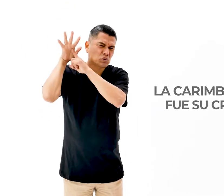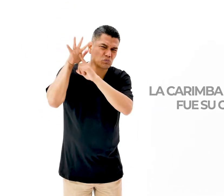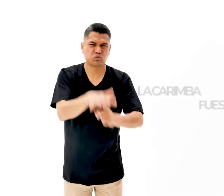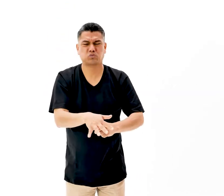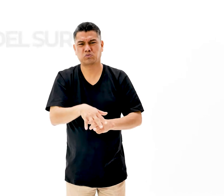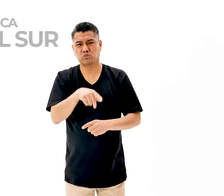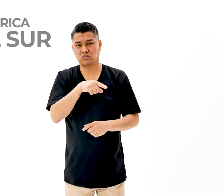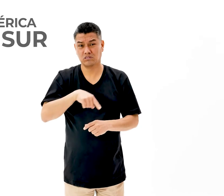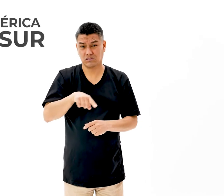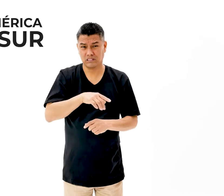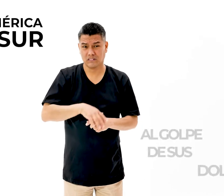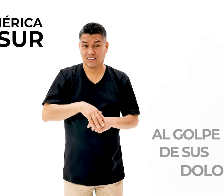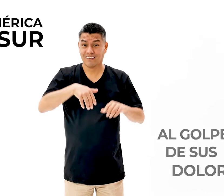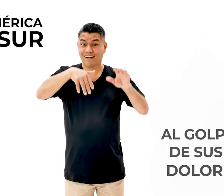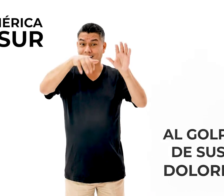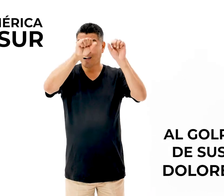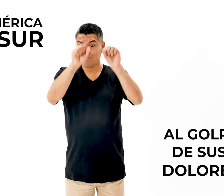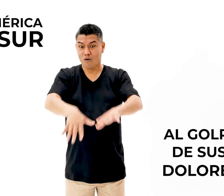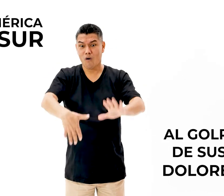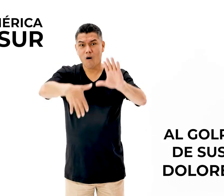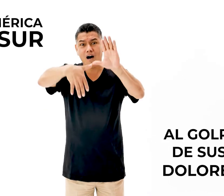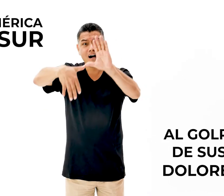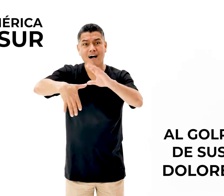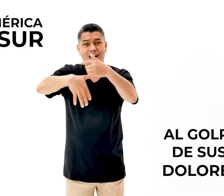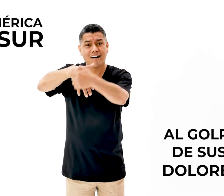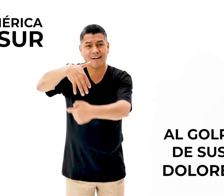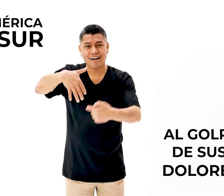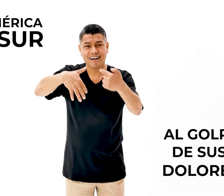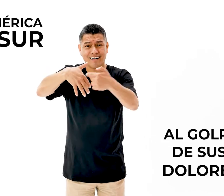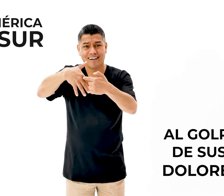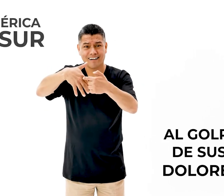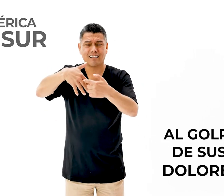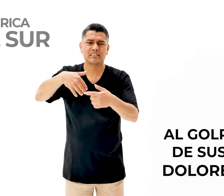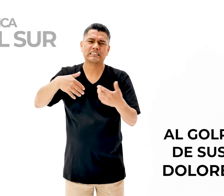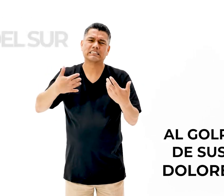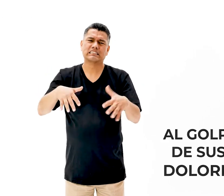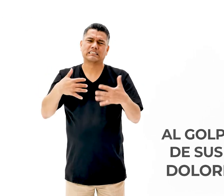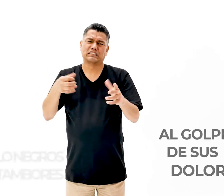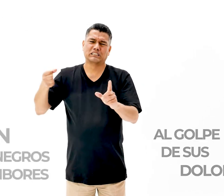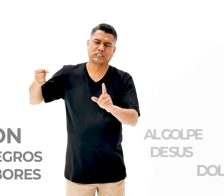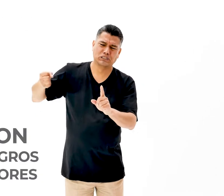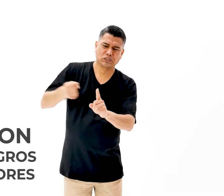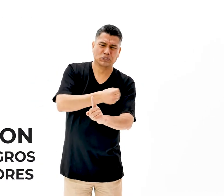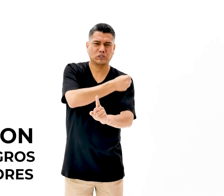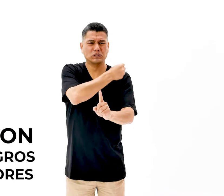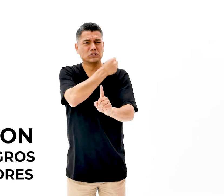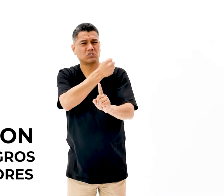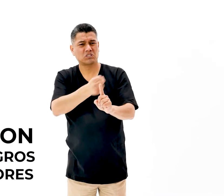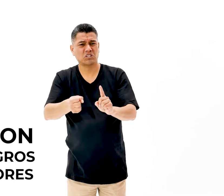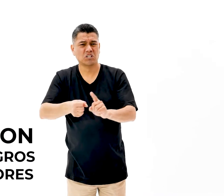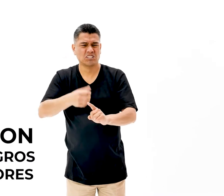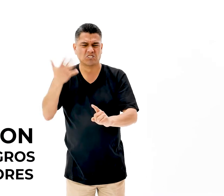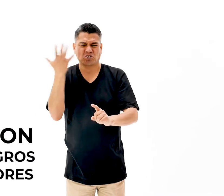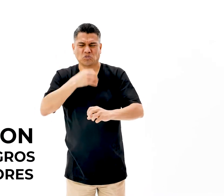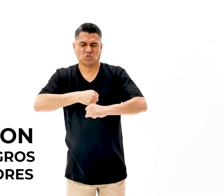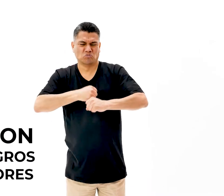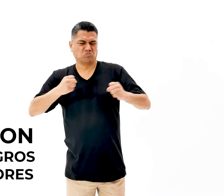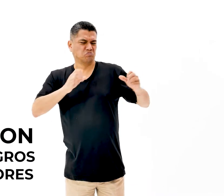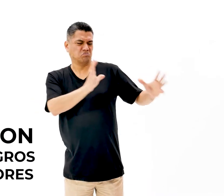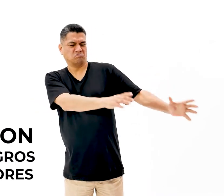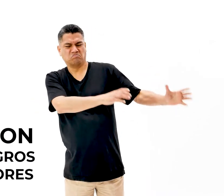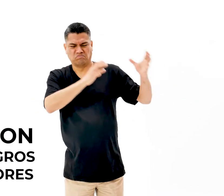Y en América del Sur, al golpe de sus dolores, dieron los negros